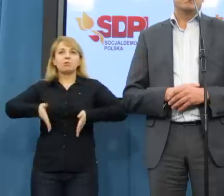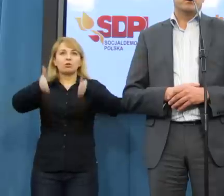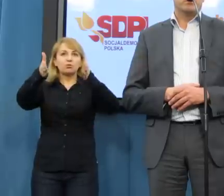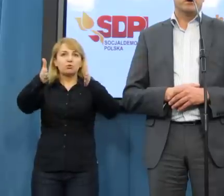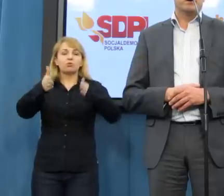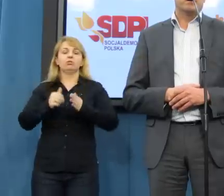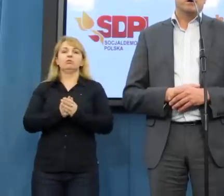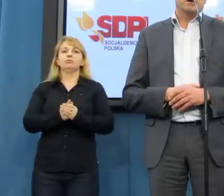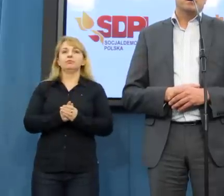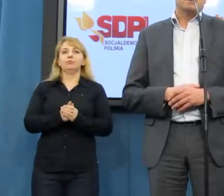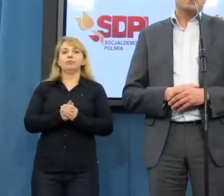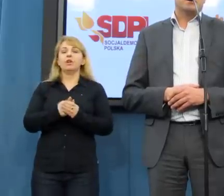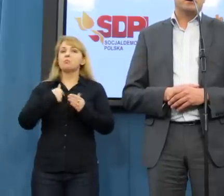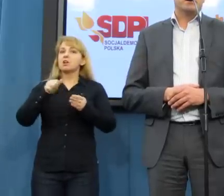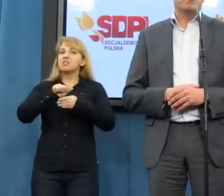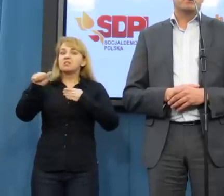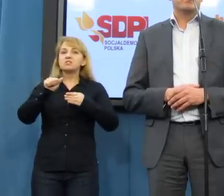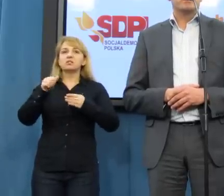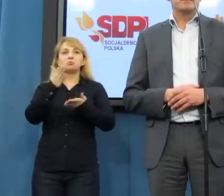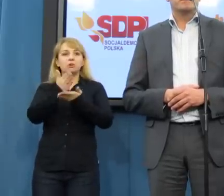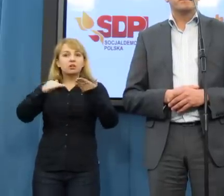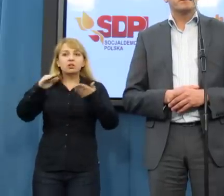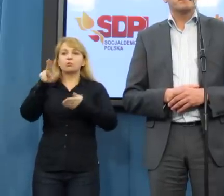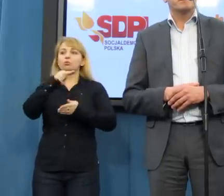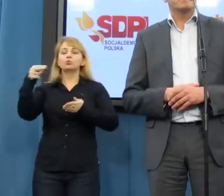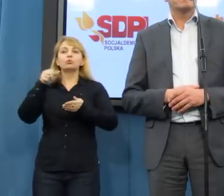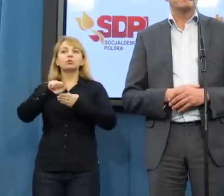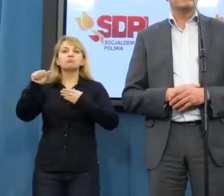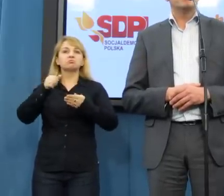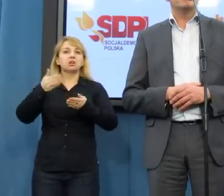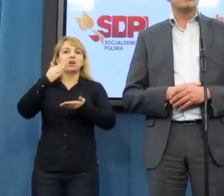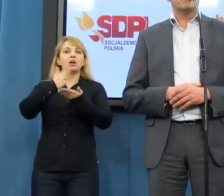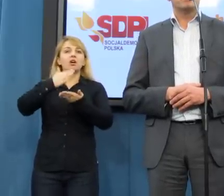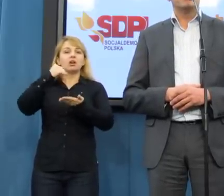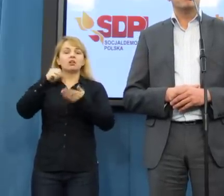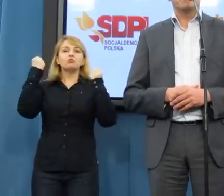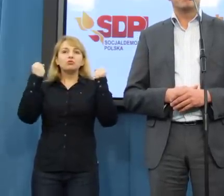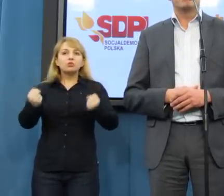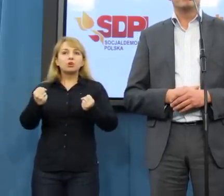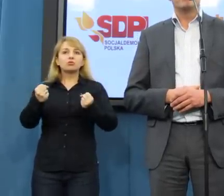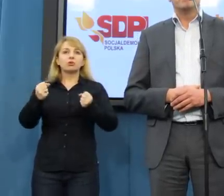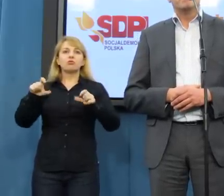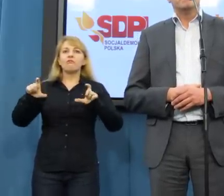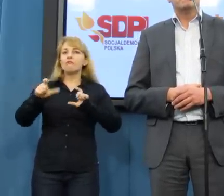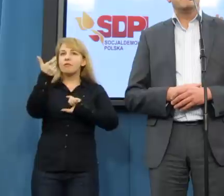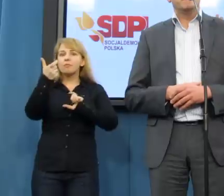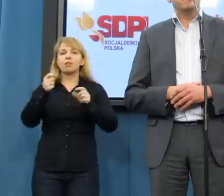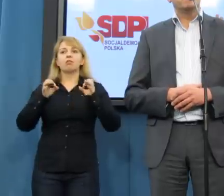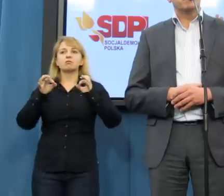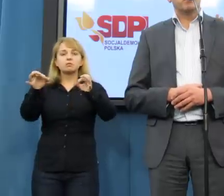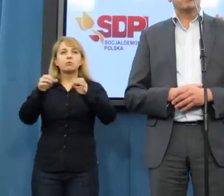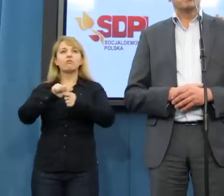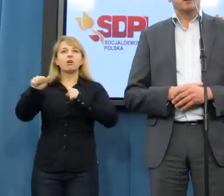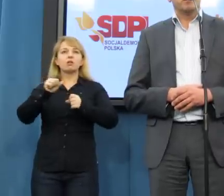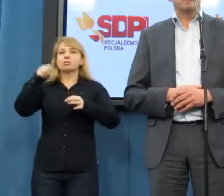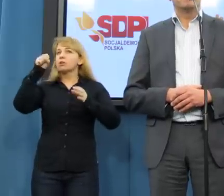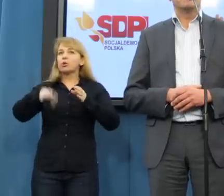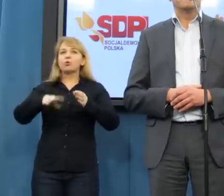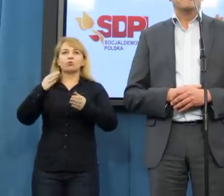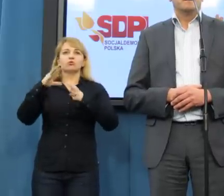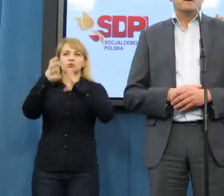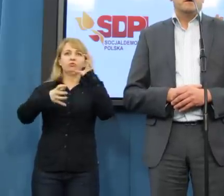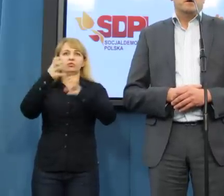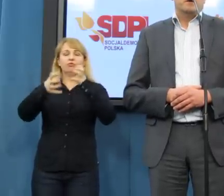drogach. Jesteśmy krajem, który w tzw. kategorii ciężkości wypadków jest jednym z gorszych na